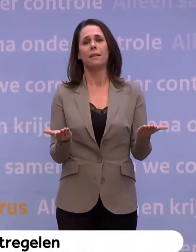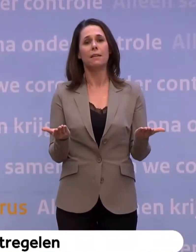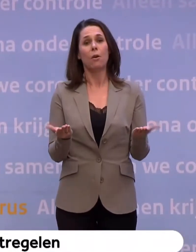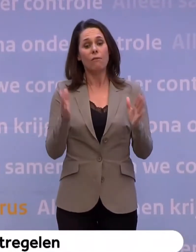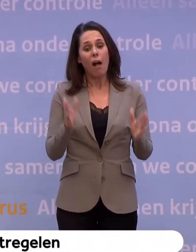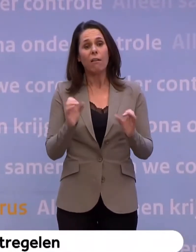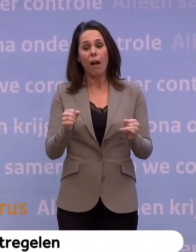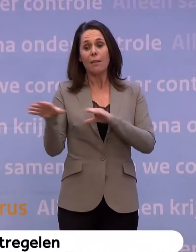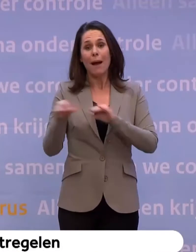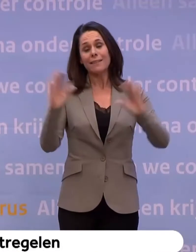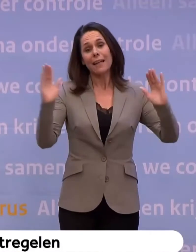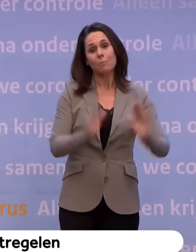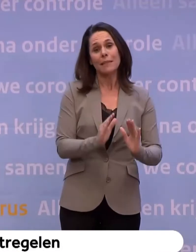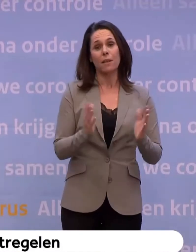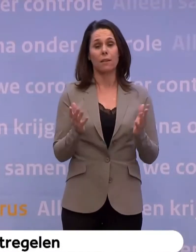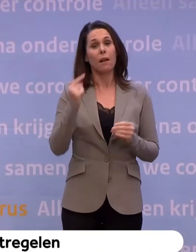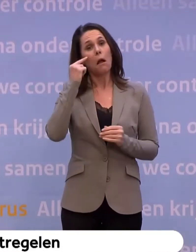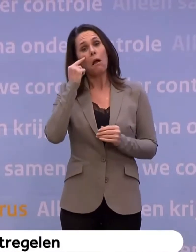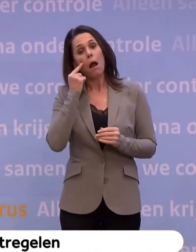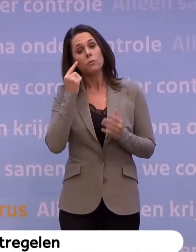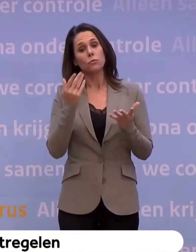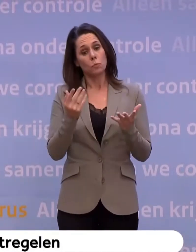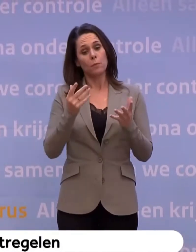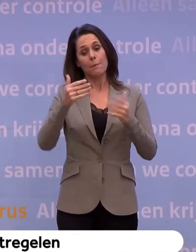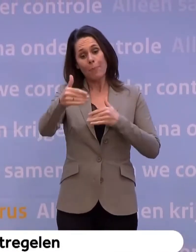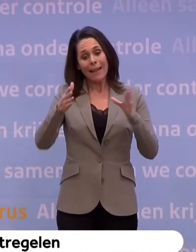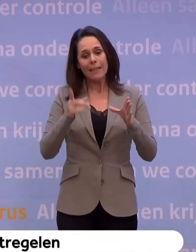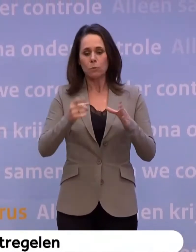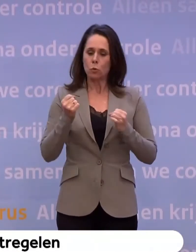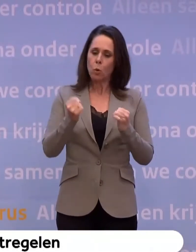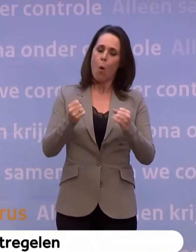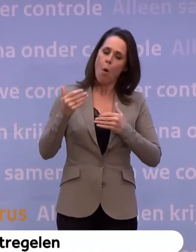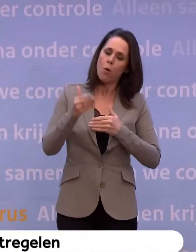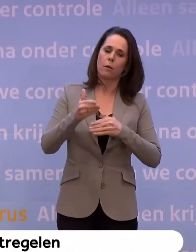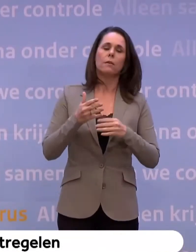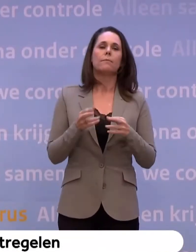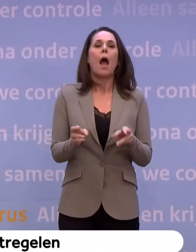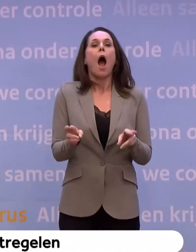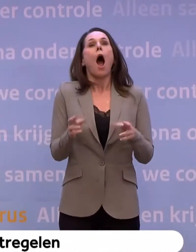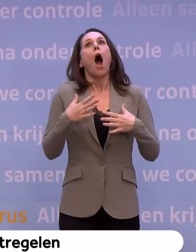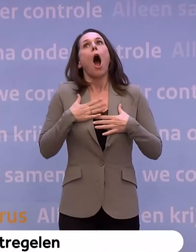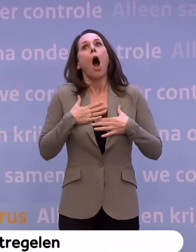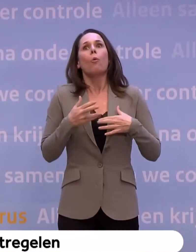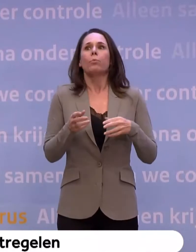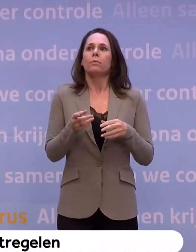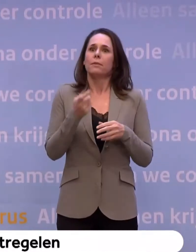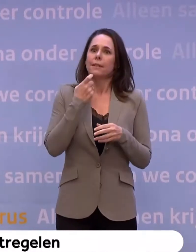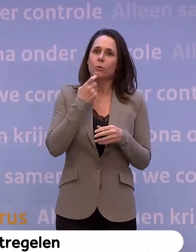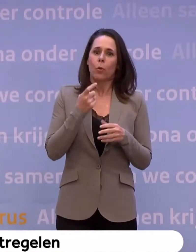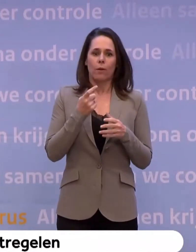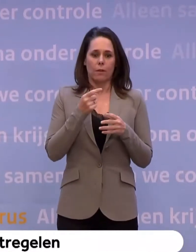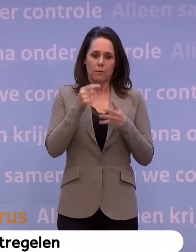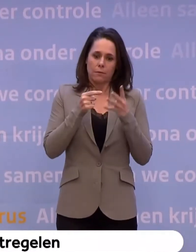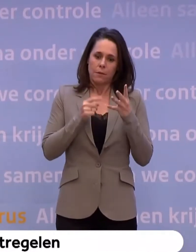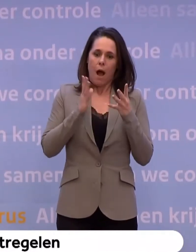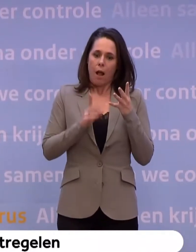verminderen in maatregelen. De kans is nog steeds reëel dat we dan het hele pakket nog moeten doorzetten zelfs. We hopen natuurlijk dat je al bepaalde dingen kunt doen, maar we weten